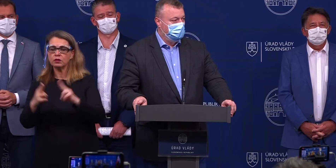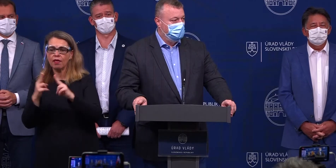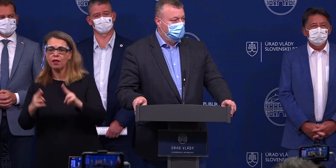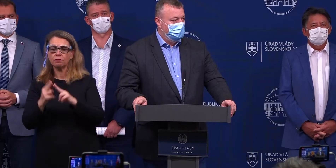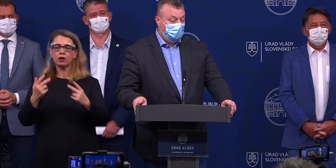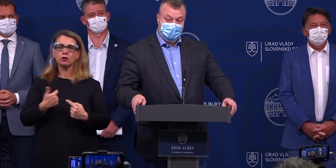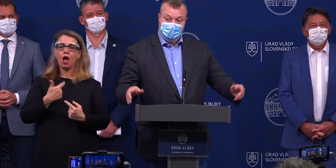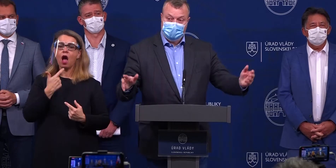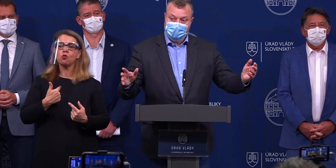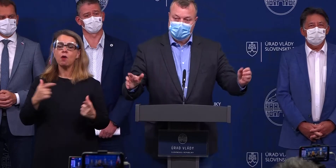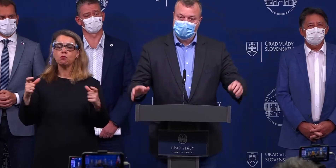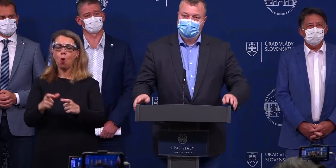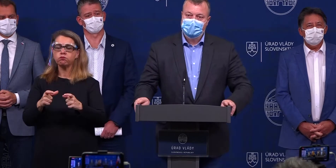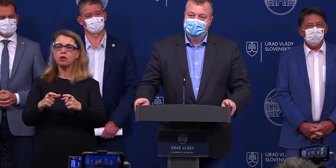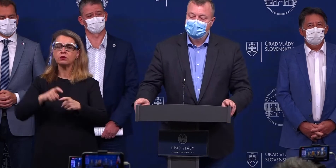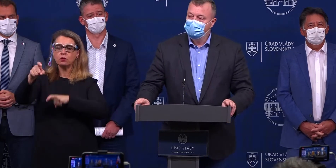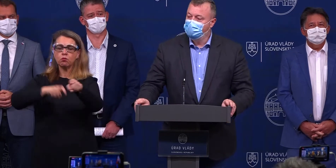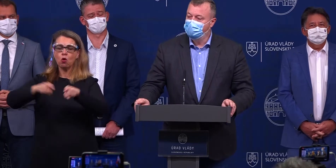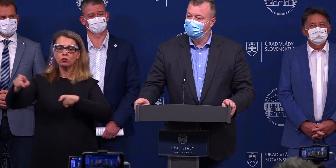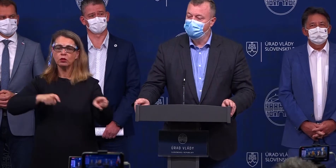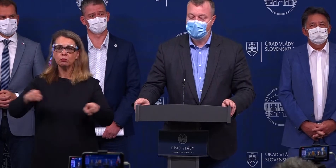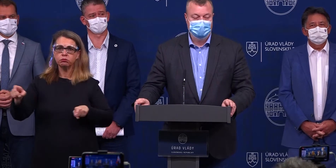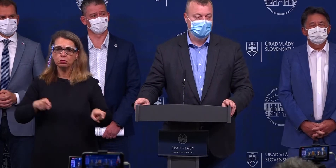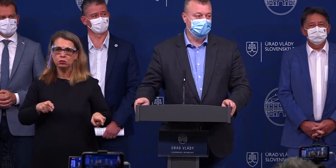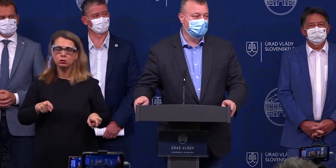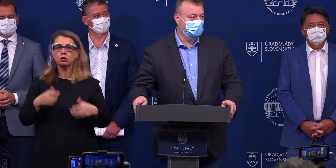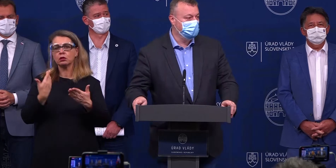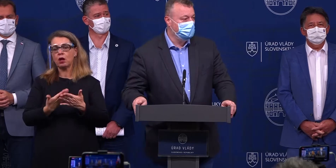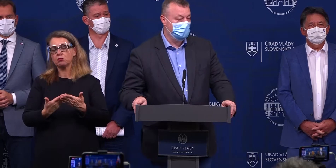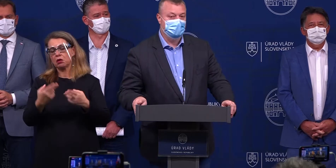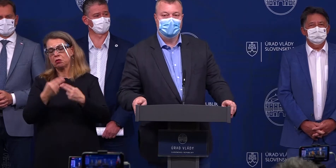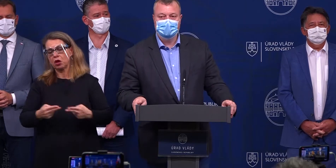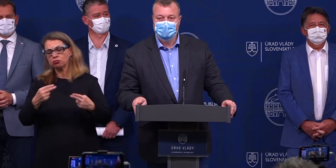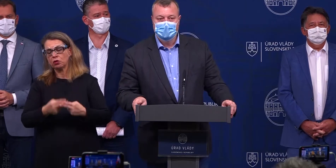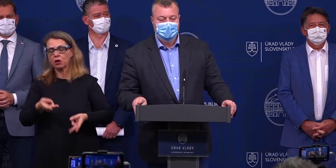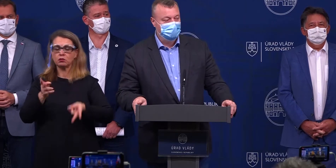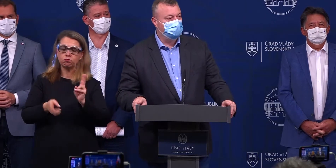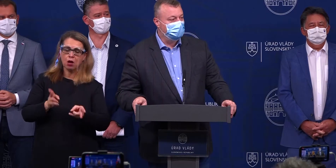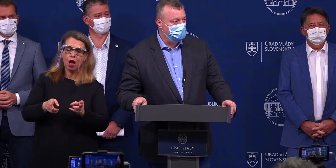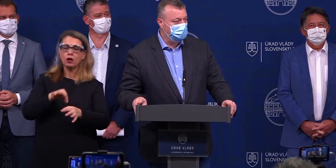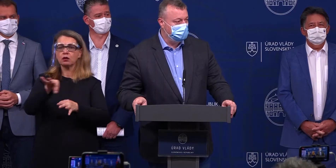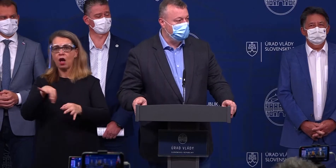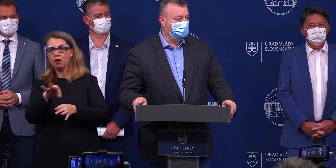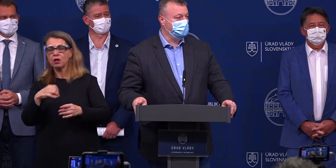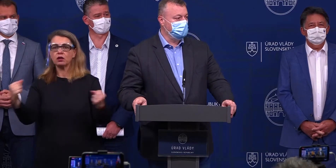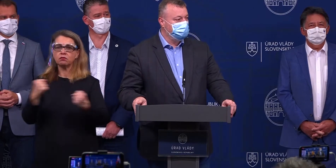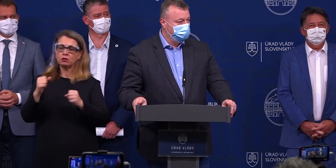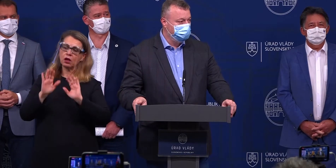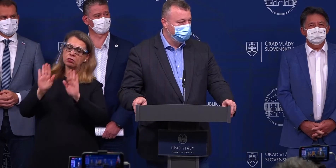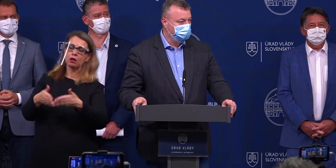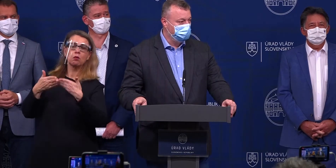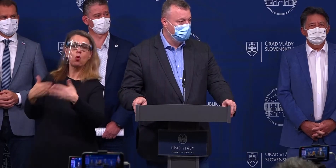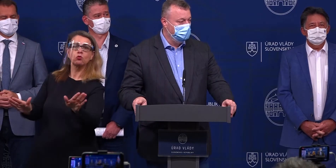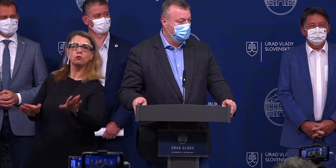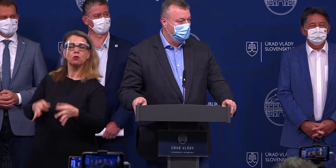Ak by sme napríklad reštaurácie, alebo kaviárne, alebo bary, alebo fitka nechali otvorené?